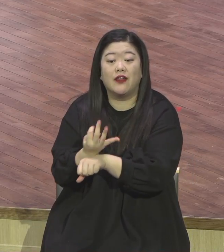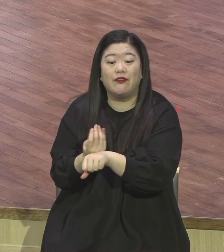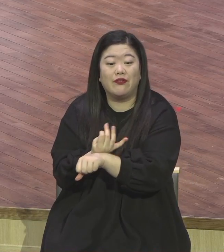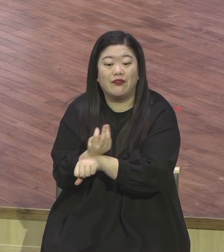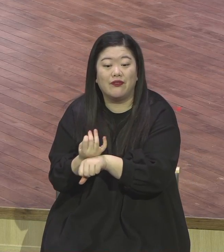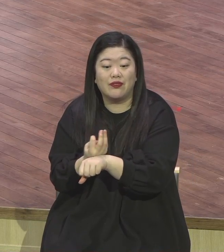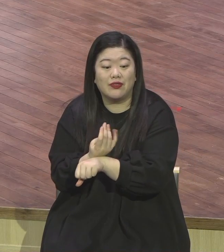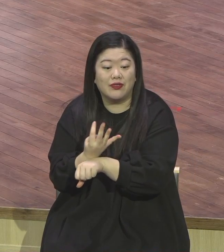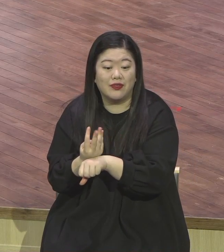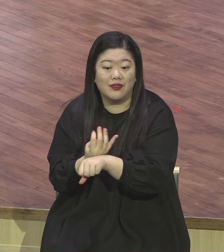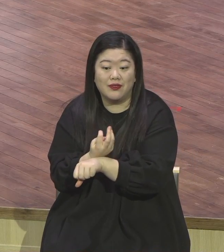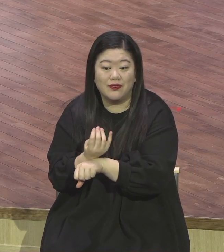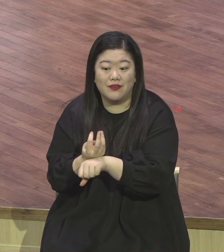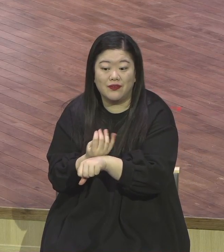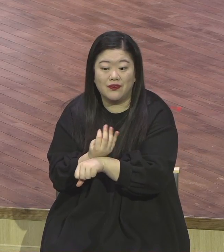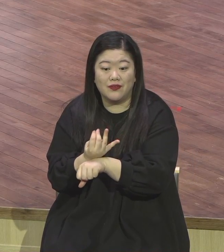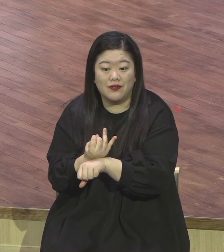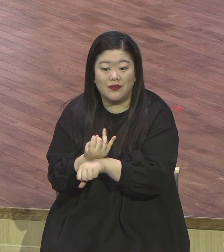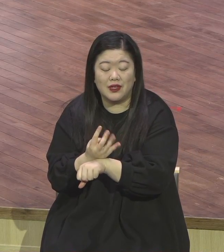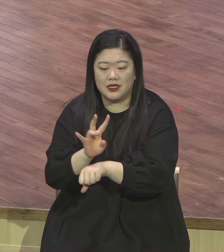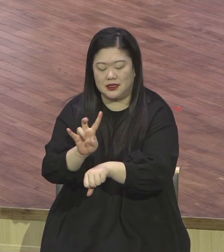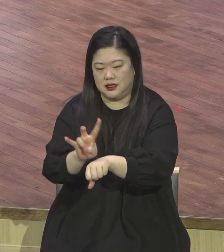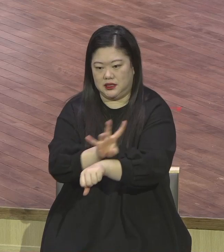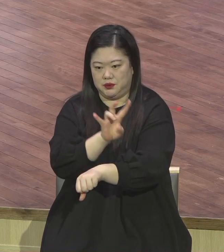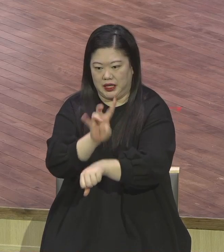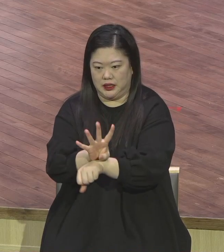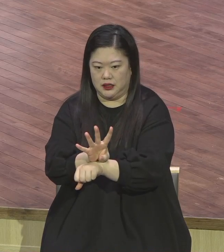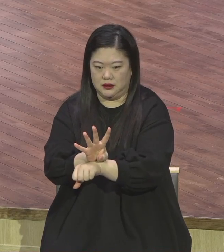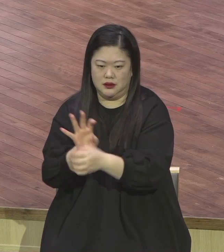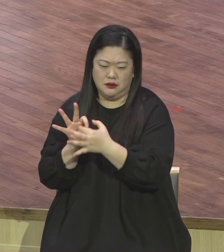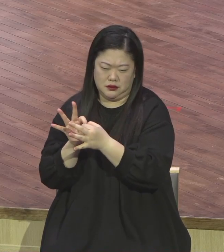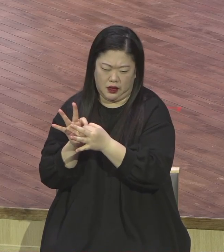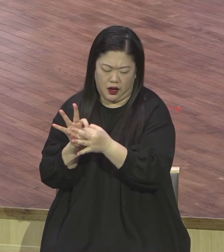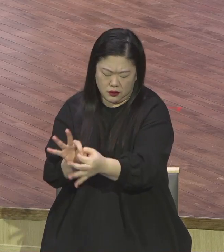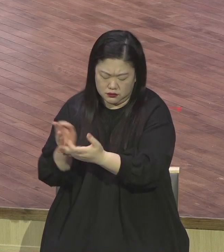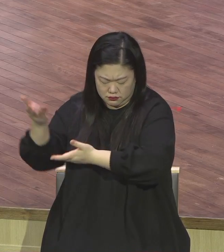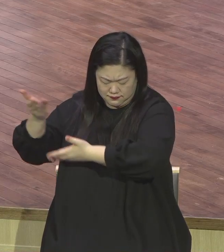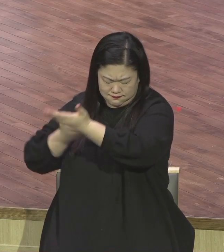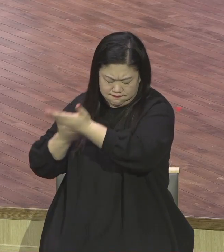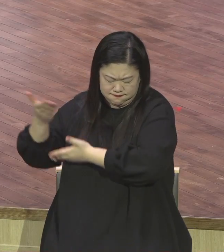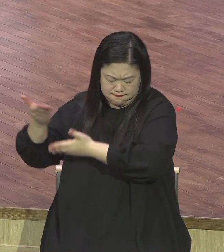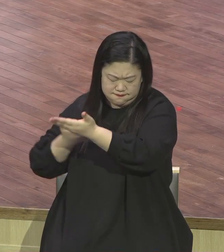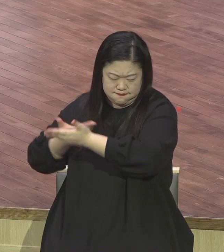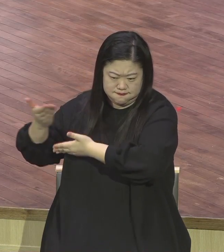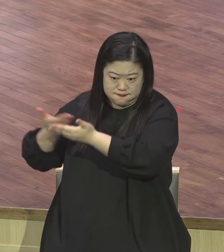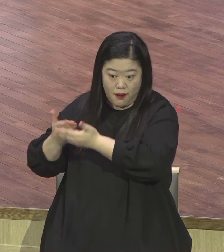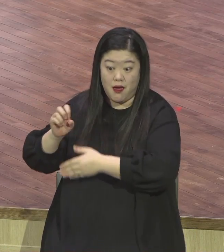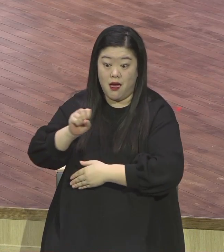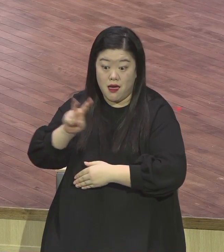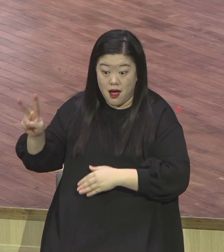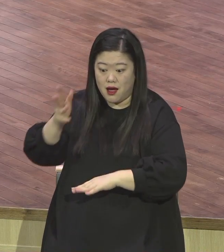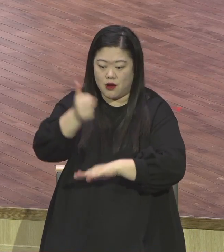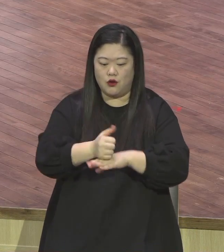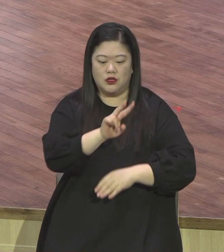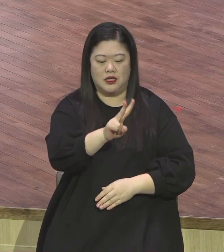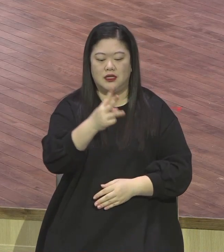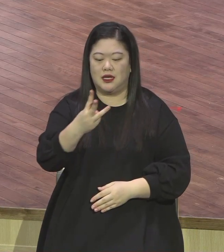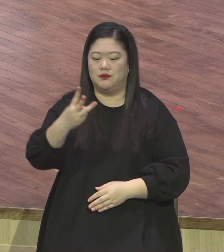24소통하면서 하나님의 절대 괴견 2, 3, 7 나라 살리는 세계보험하의 주욕 인생대결 죄문을 축복합니다.